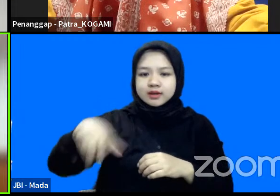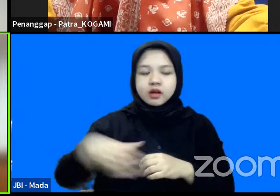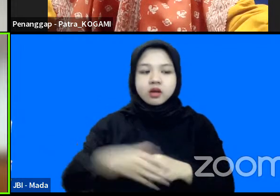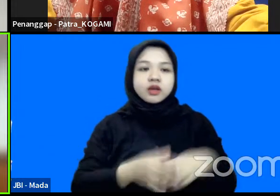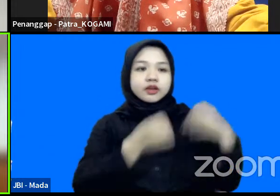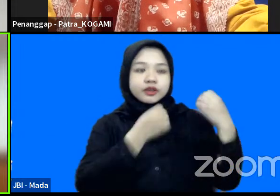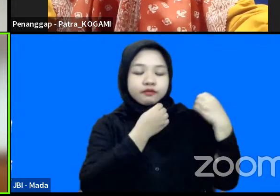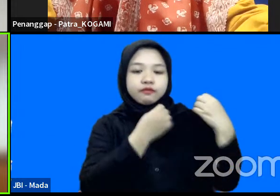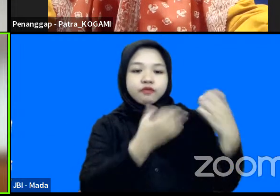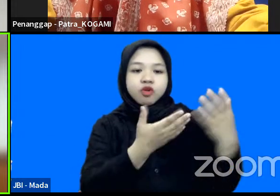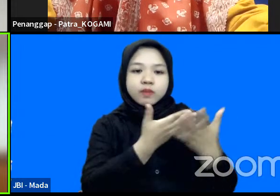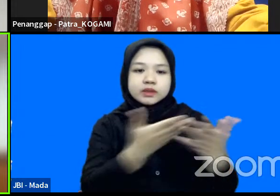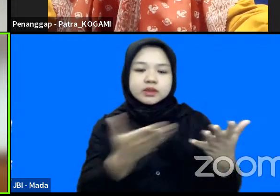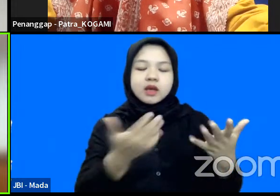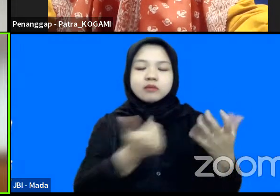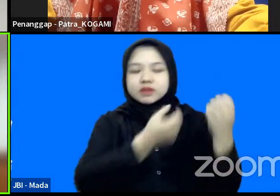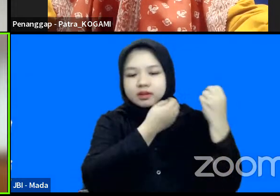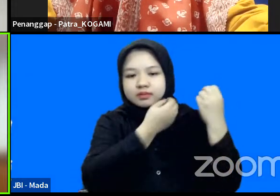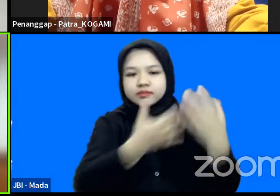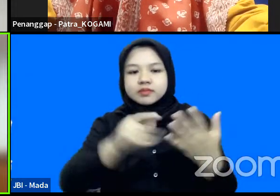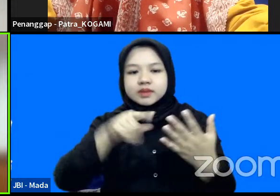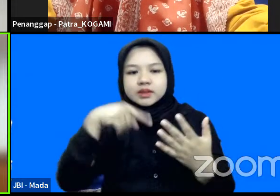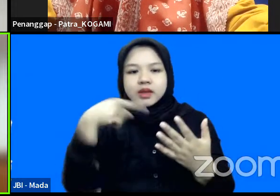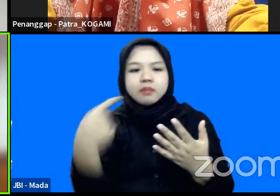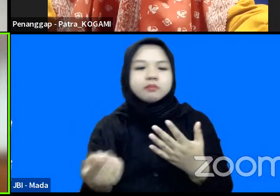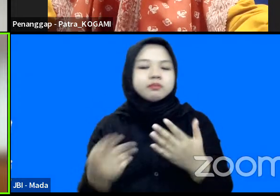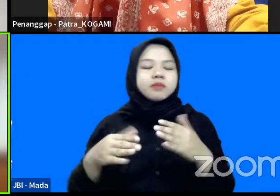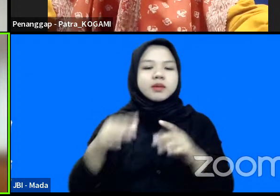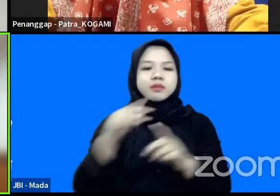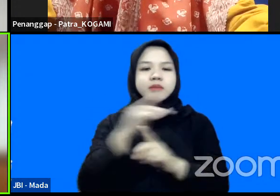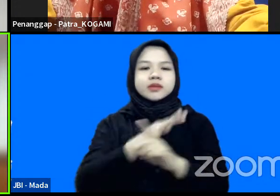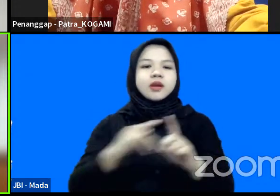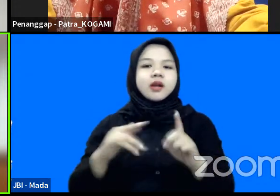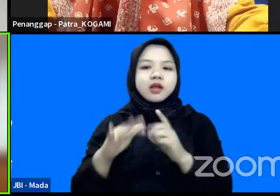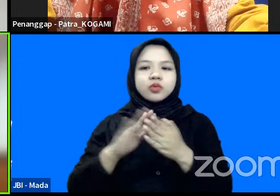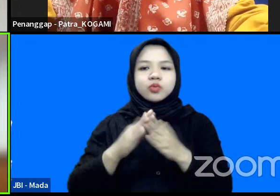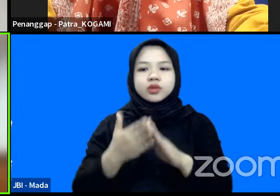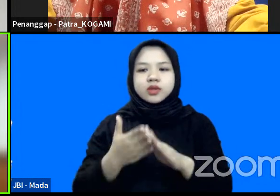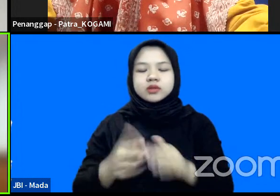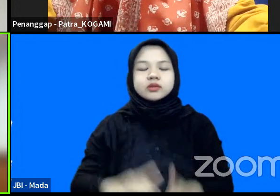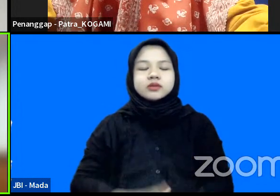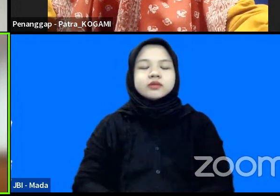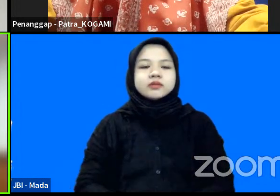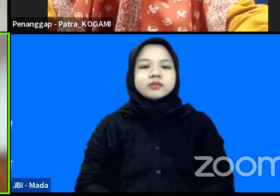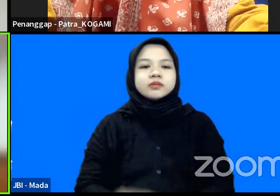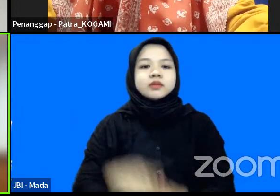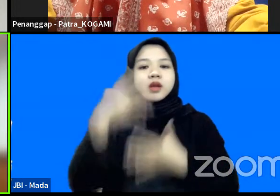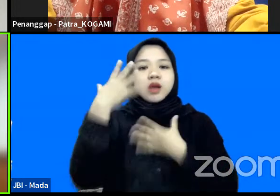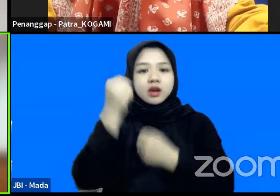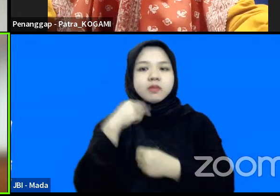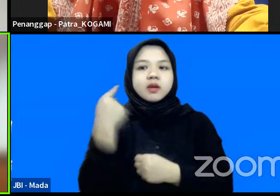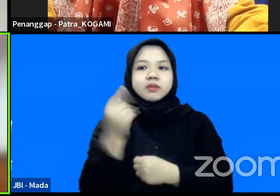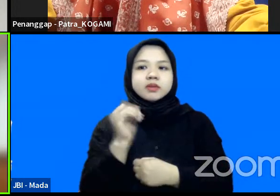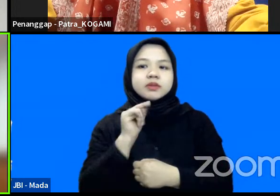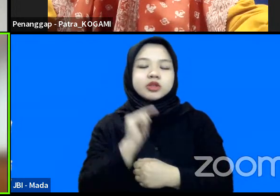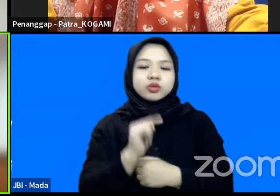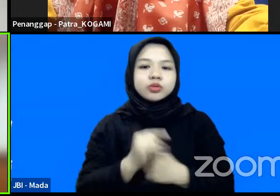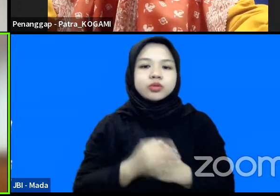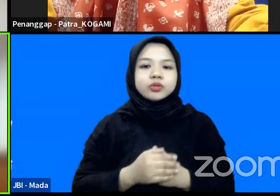berikan itu tersampaikan sampai ke level paling bawah komunitas masyarakat itu sih harapan kami Ibu jadi